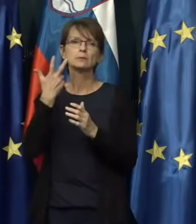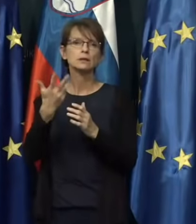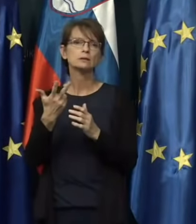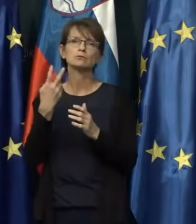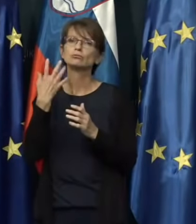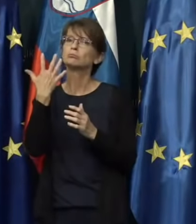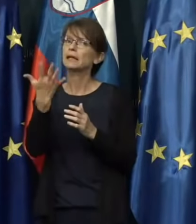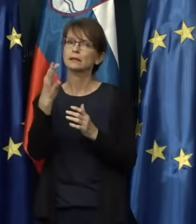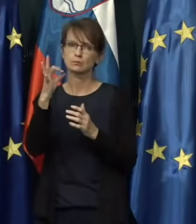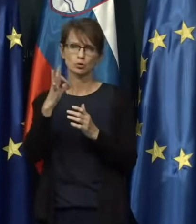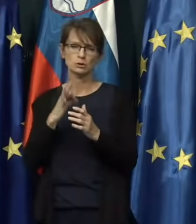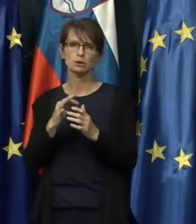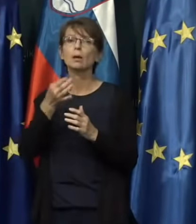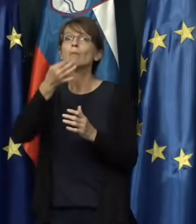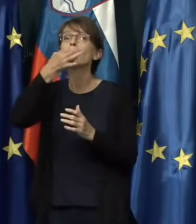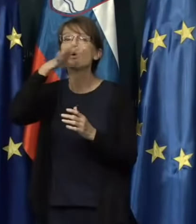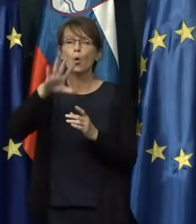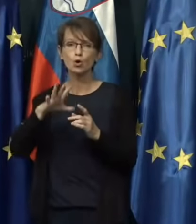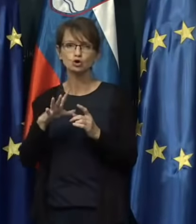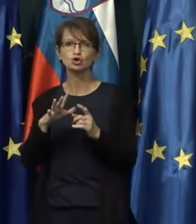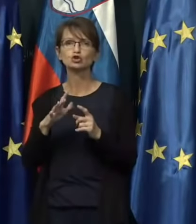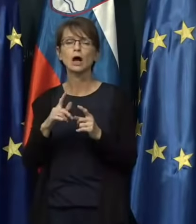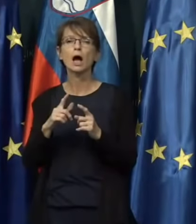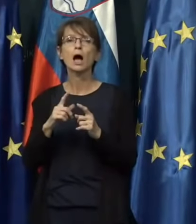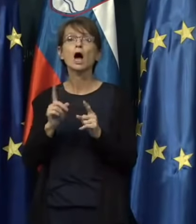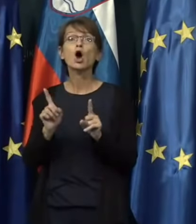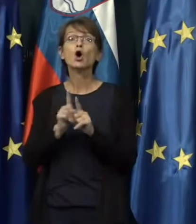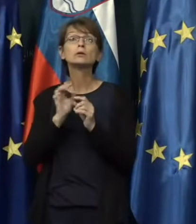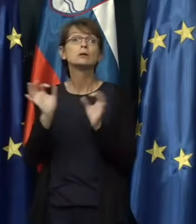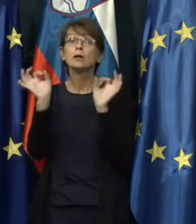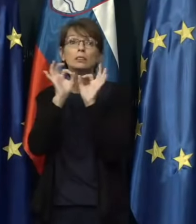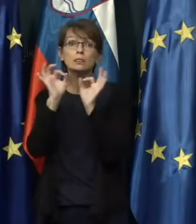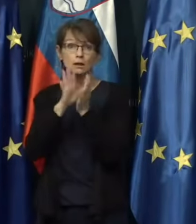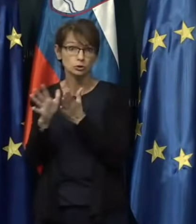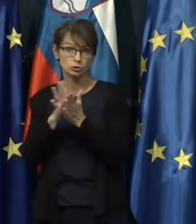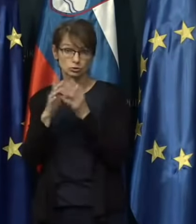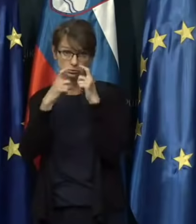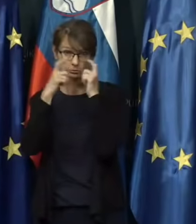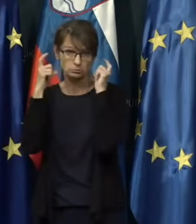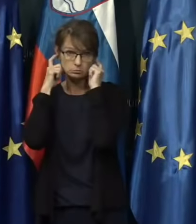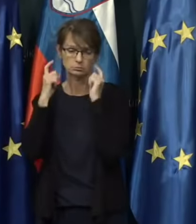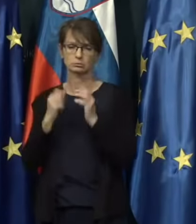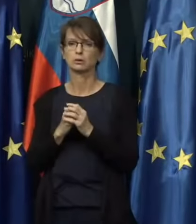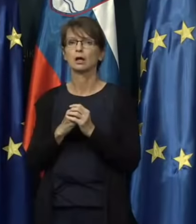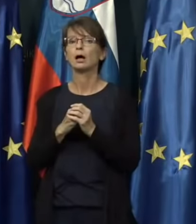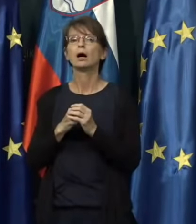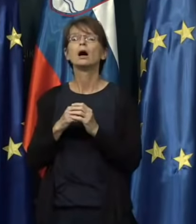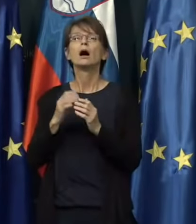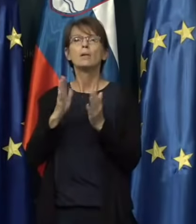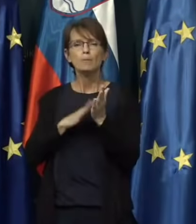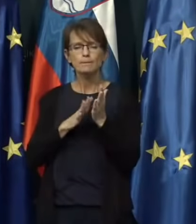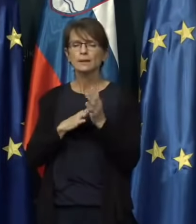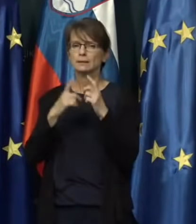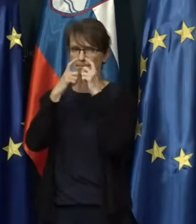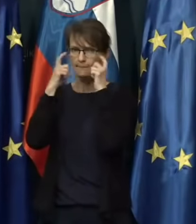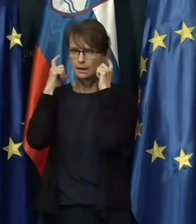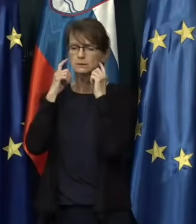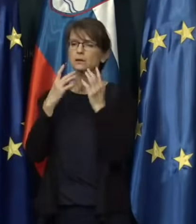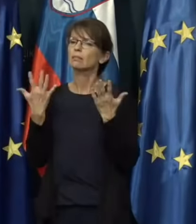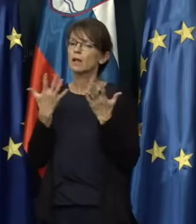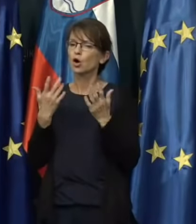ali pa 50 procentov boljša, kot da ne uporabljamo ničes, ali se pravi, pomenijo sigurno dodatno varnost.